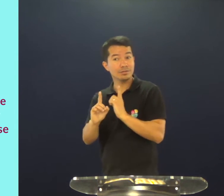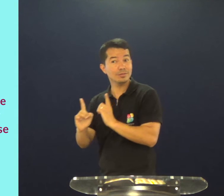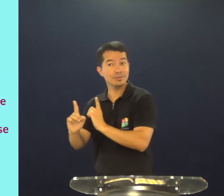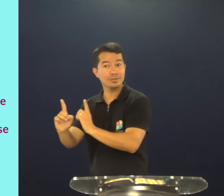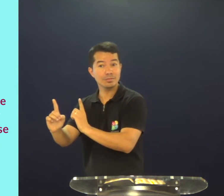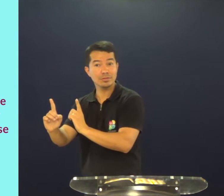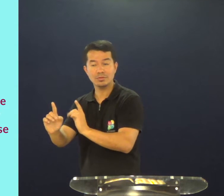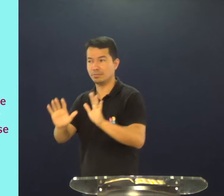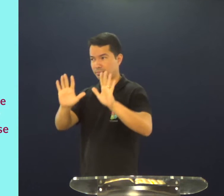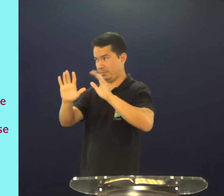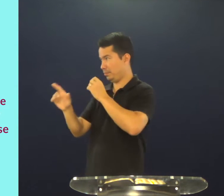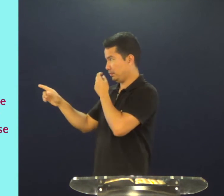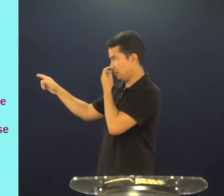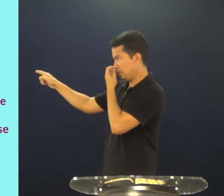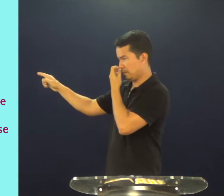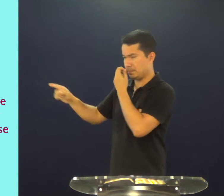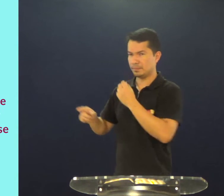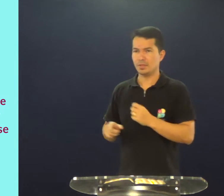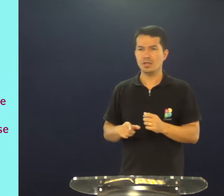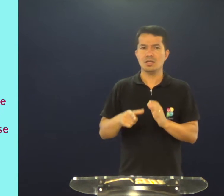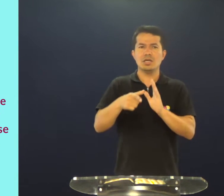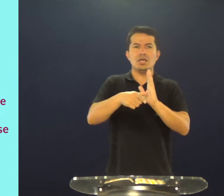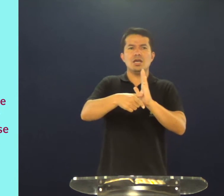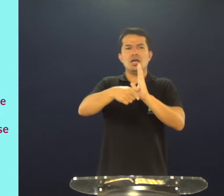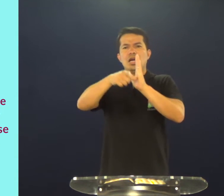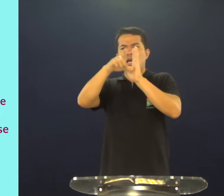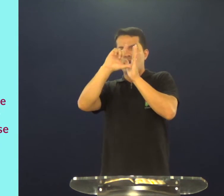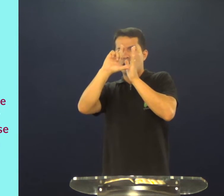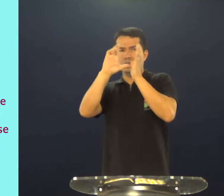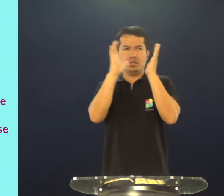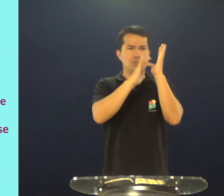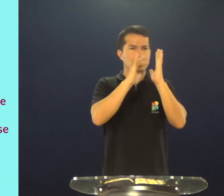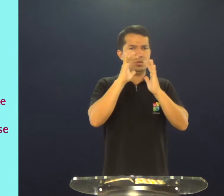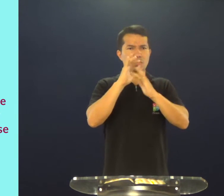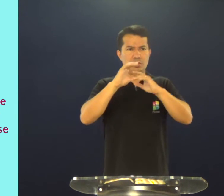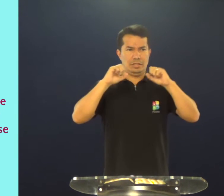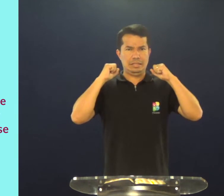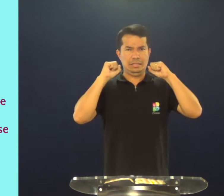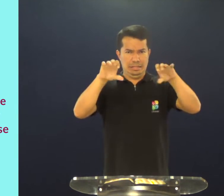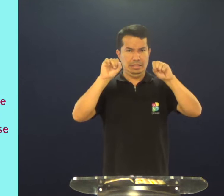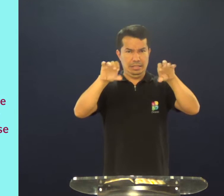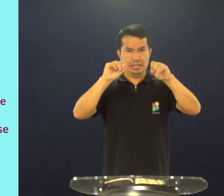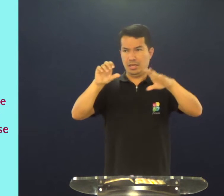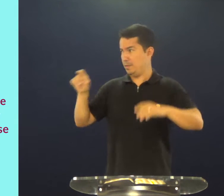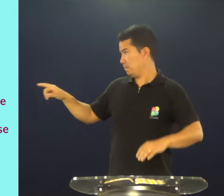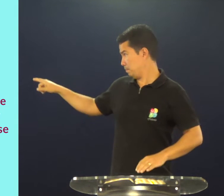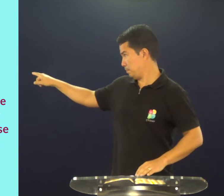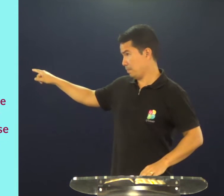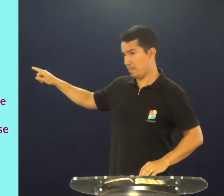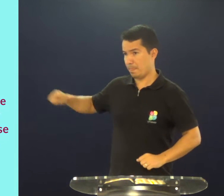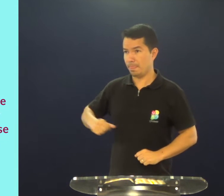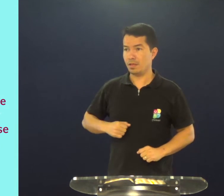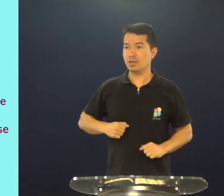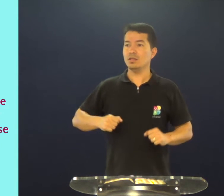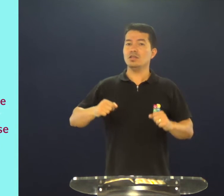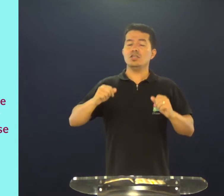e também os discípulos, antes Jesus havia ensinado,